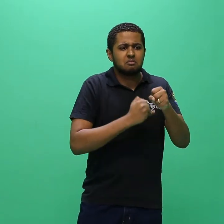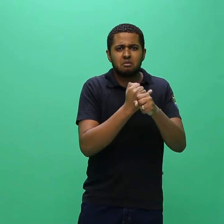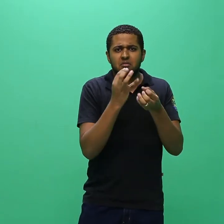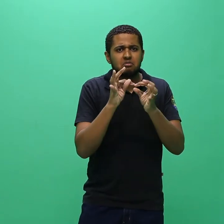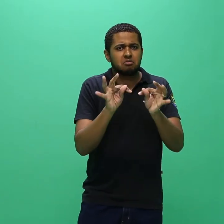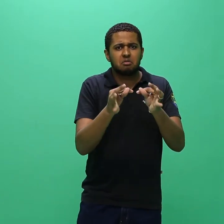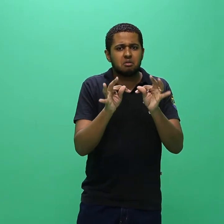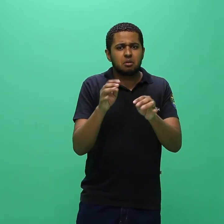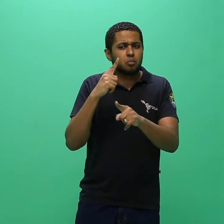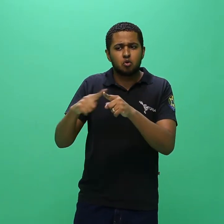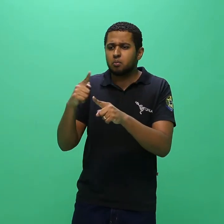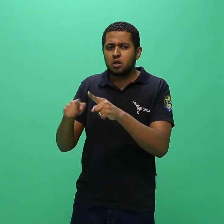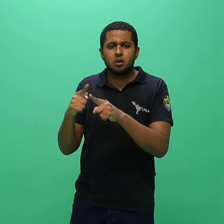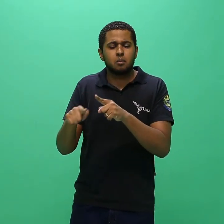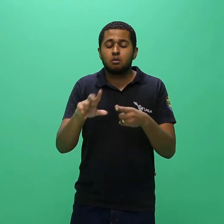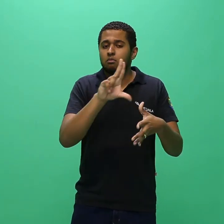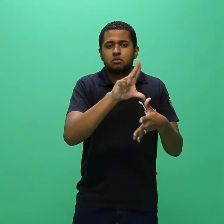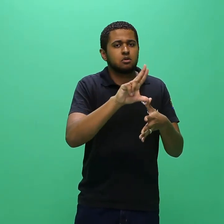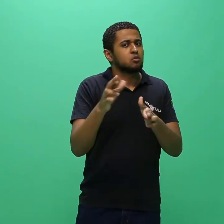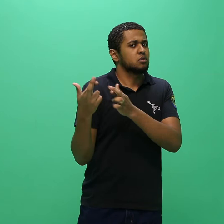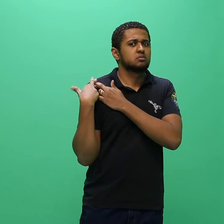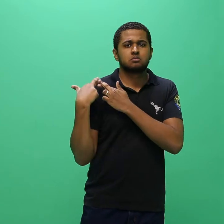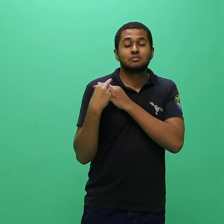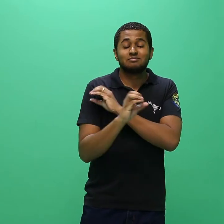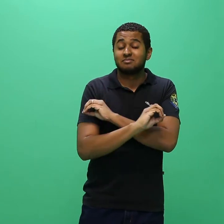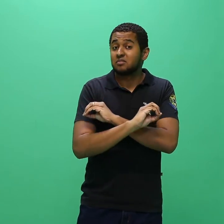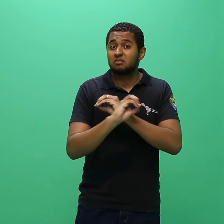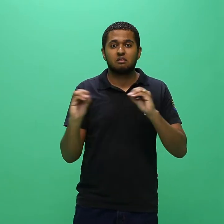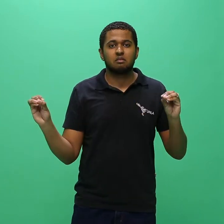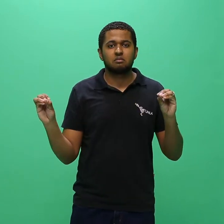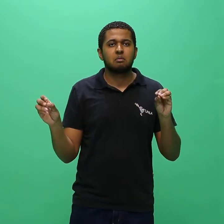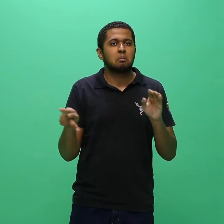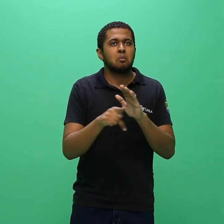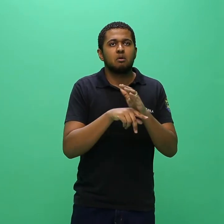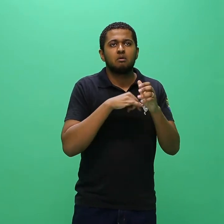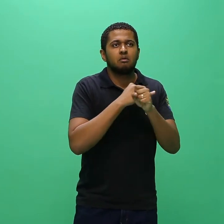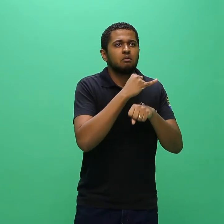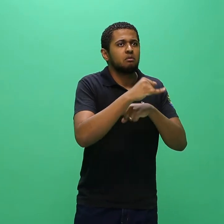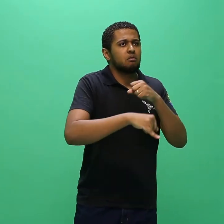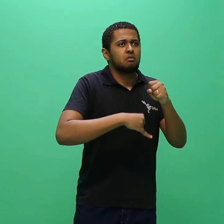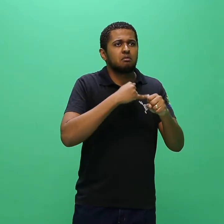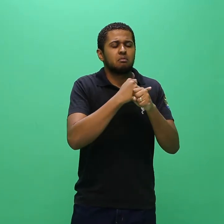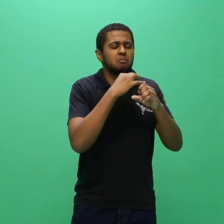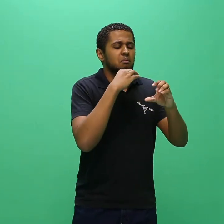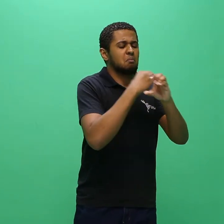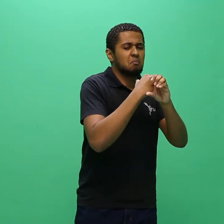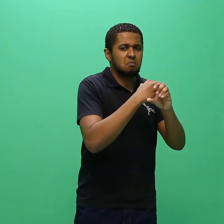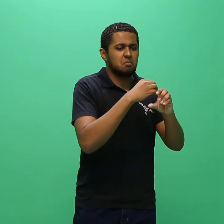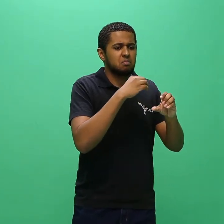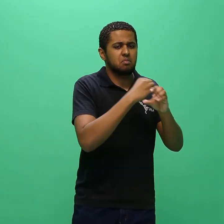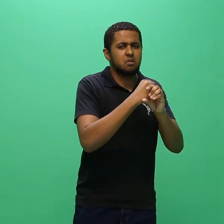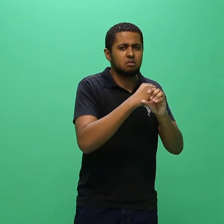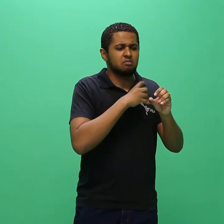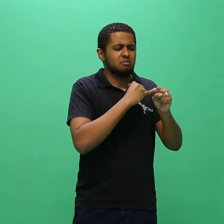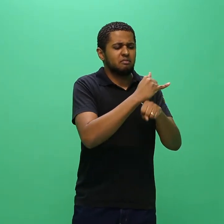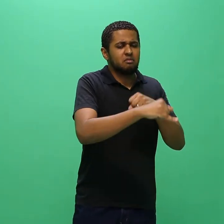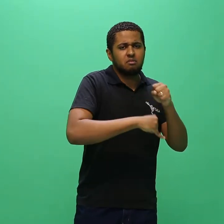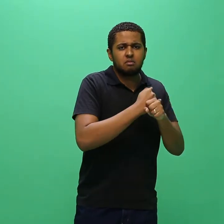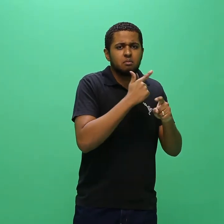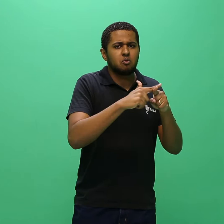técnica, falhas de comunicação, congestionamento das linhas de comunicação, falta de energia